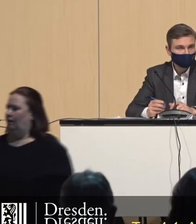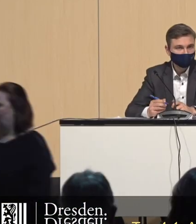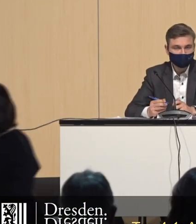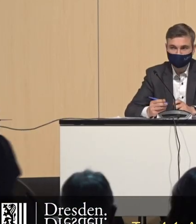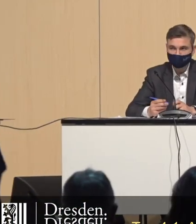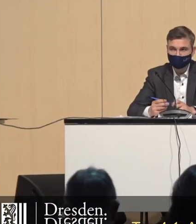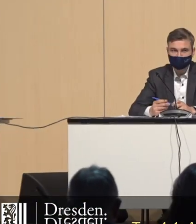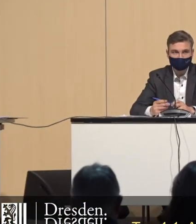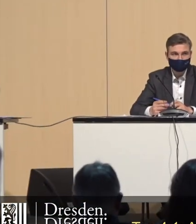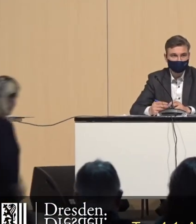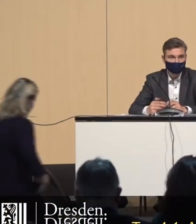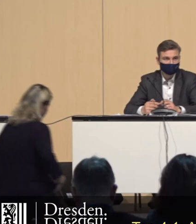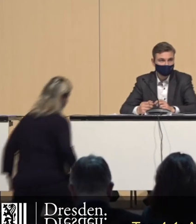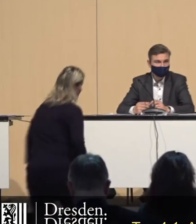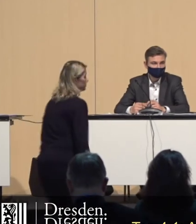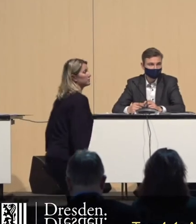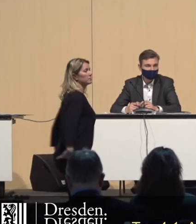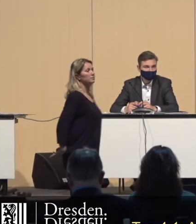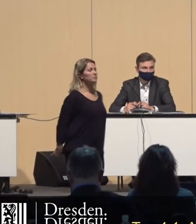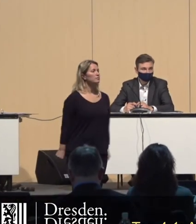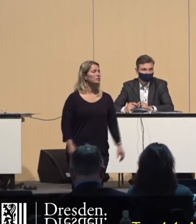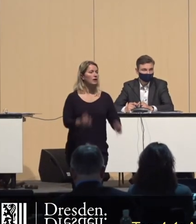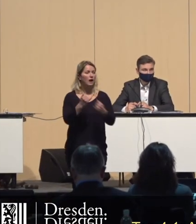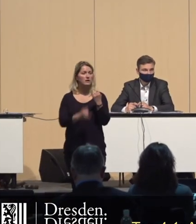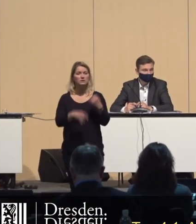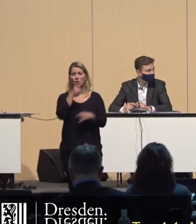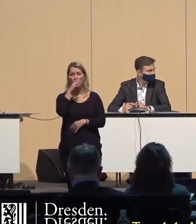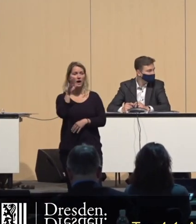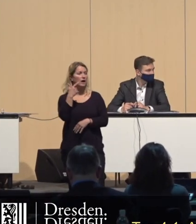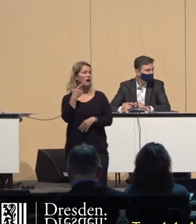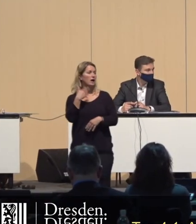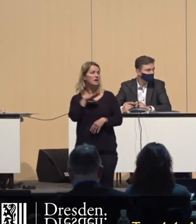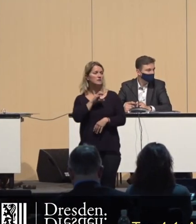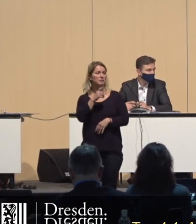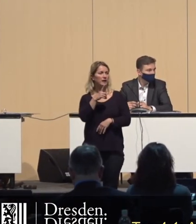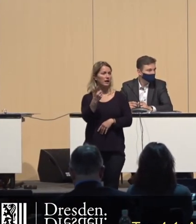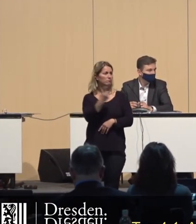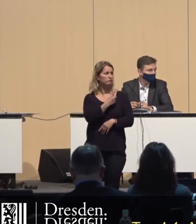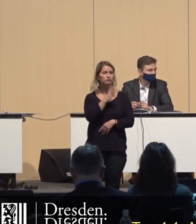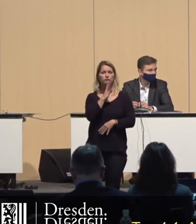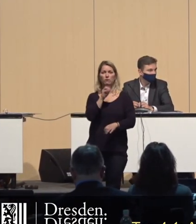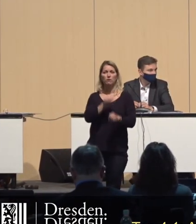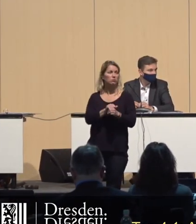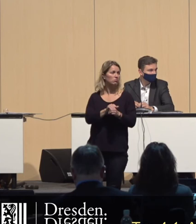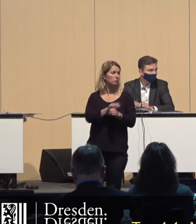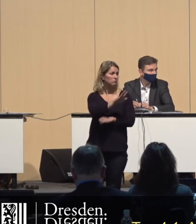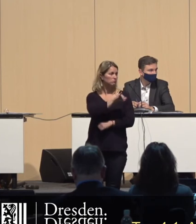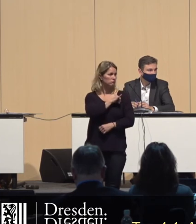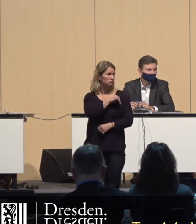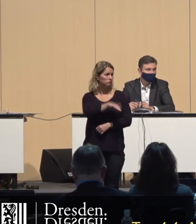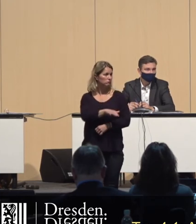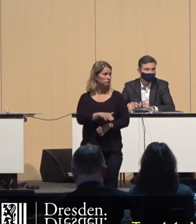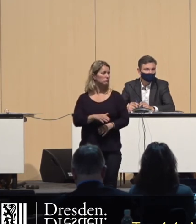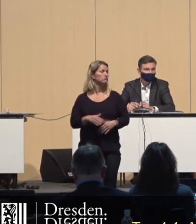Zum Abschluss der Fraktionsrunde wäre die SPD das Möglichkeit und dann, es wird nicht gewünscht, dann eben